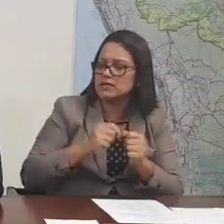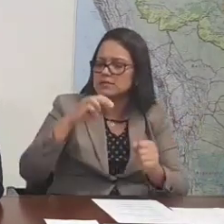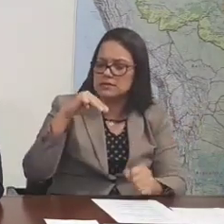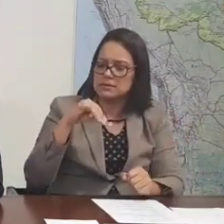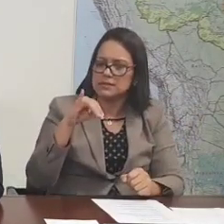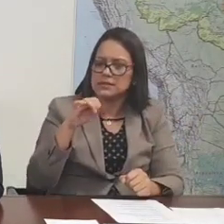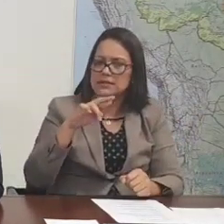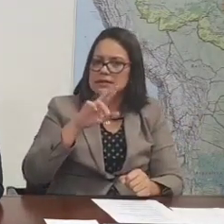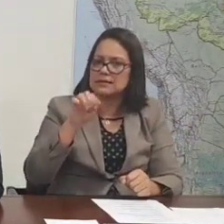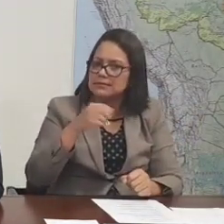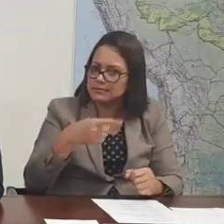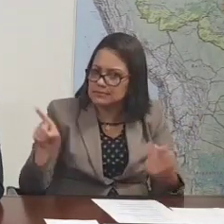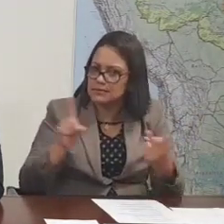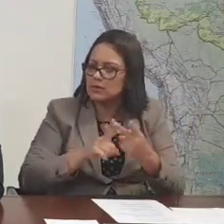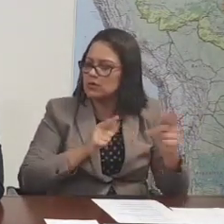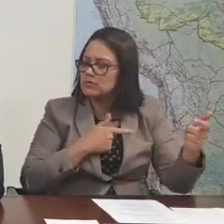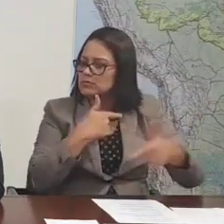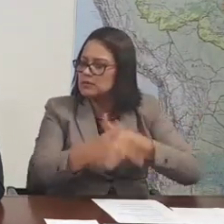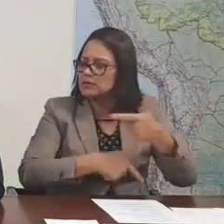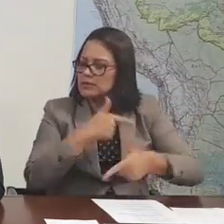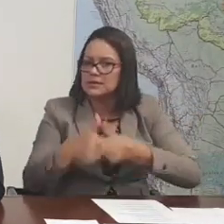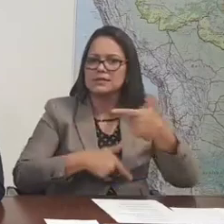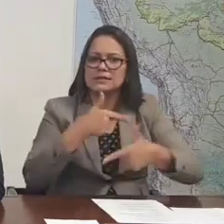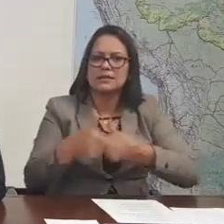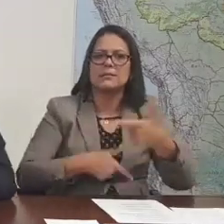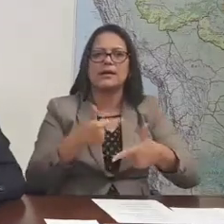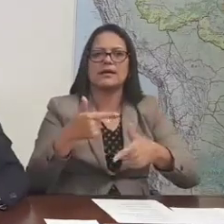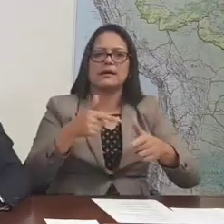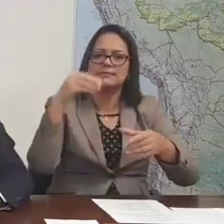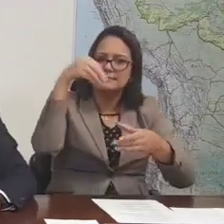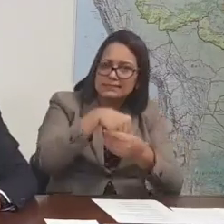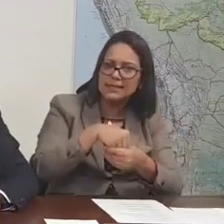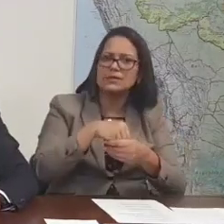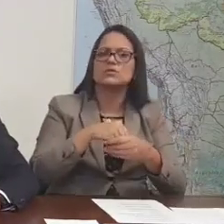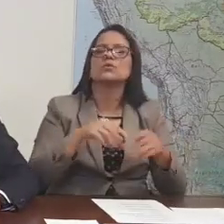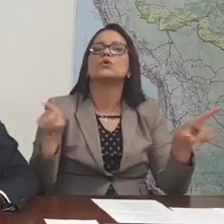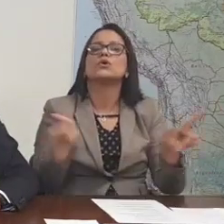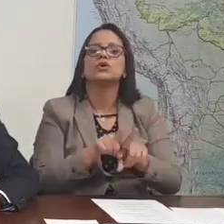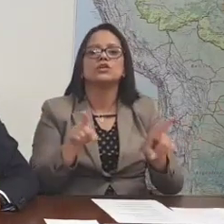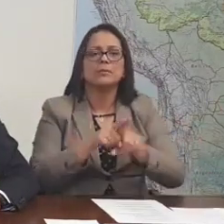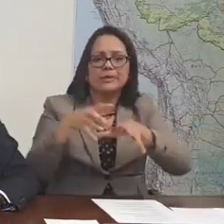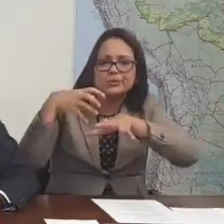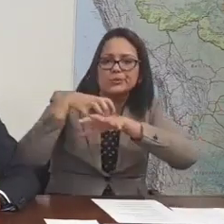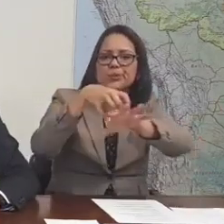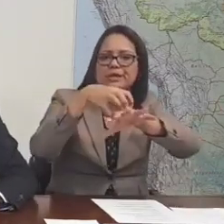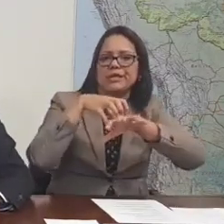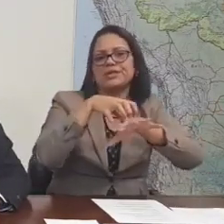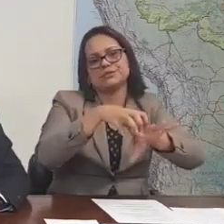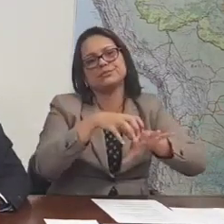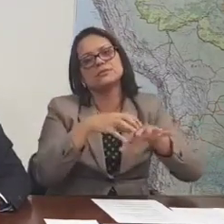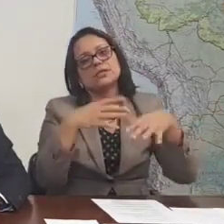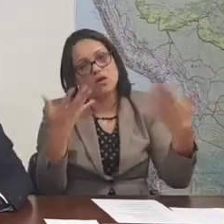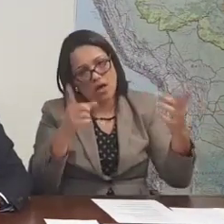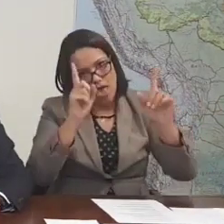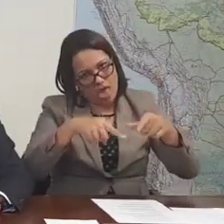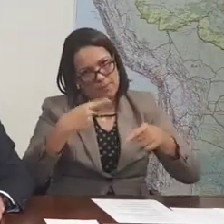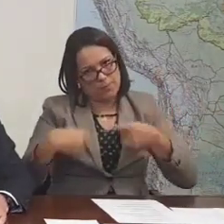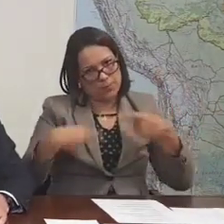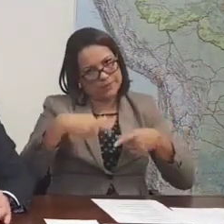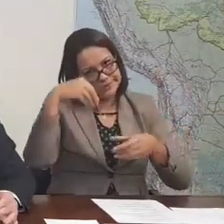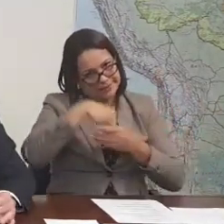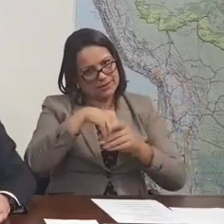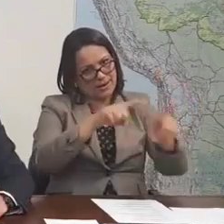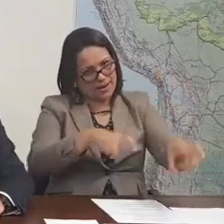da legislação, o seu manejo sustentável dentro da legislação e também o seu turismo dentro da legislação. Então essa é a nossa política